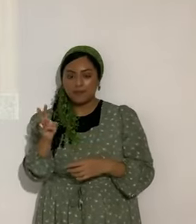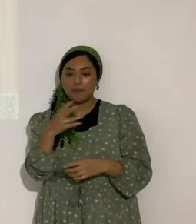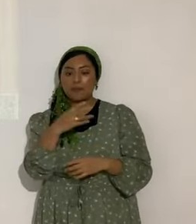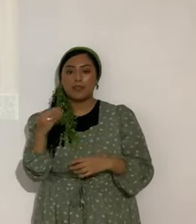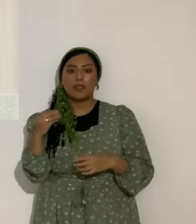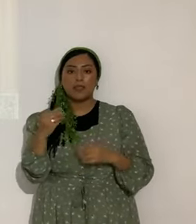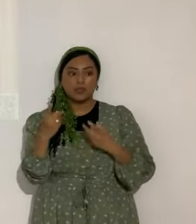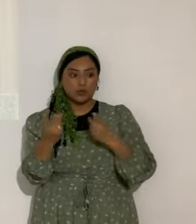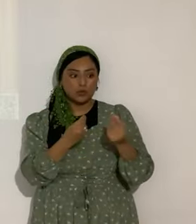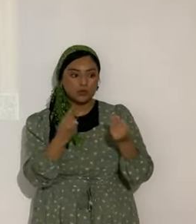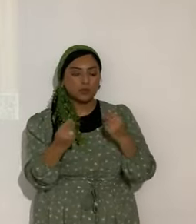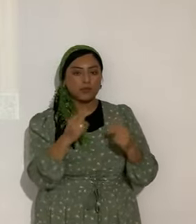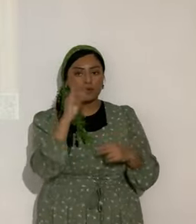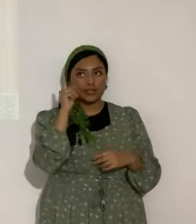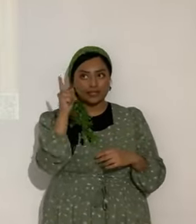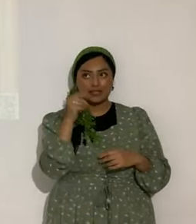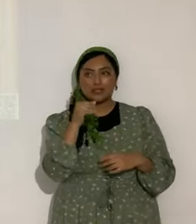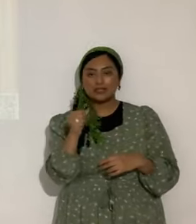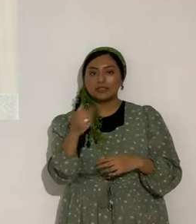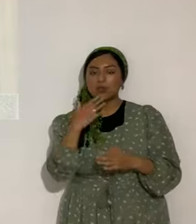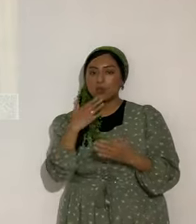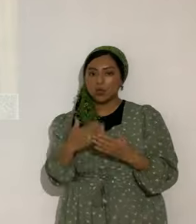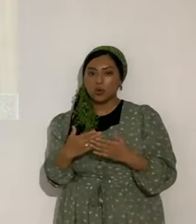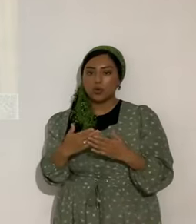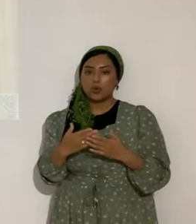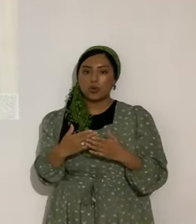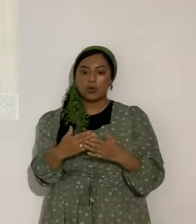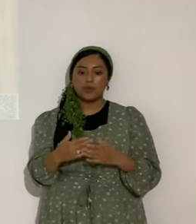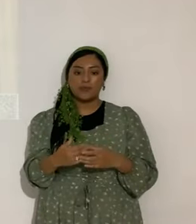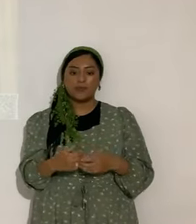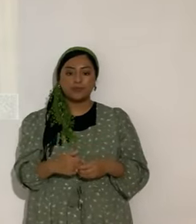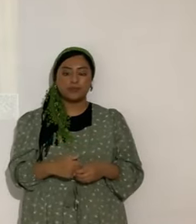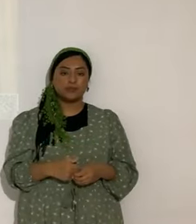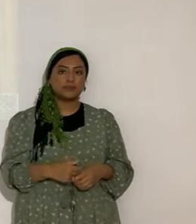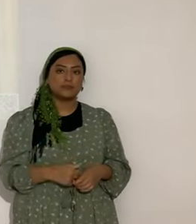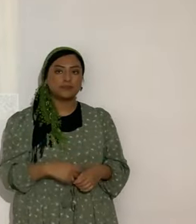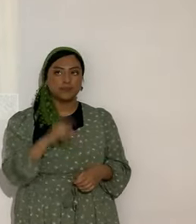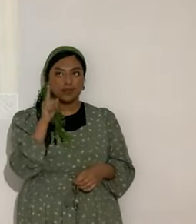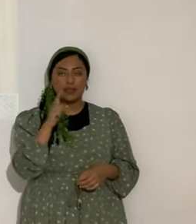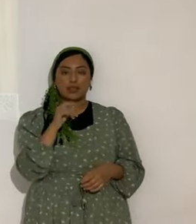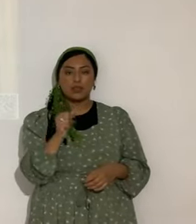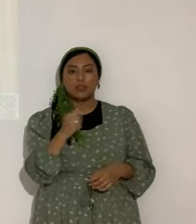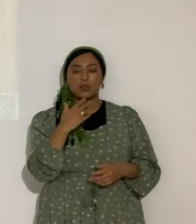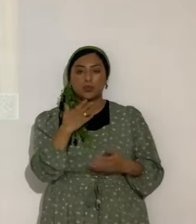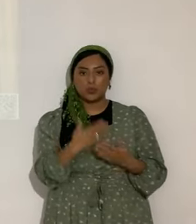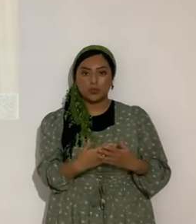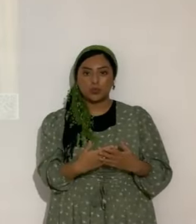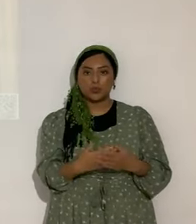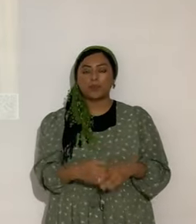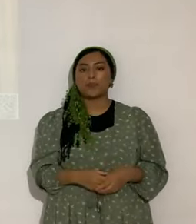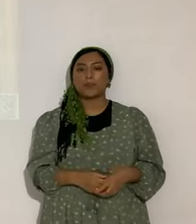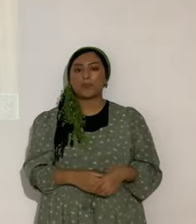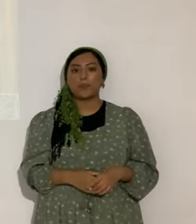hacen las cosas porque él es bueno. No merecemos nada empezando por mí. Pero él es bueno hermanos. Entonces.